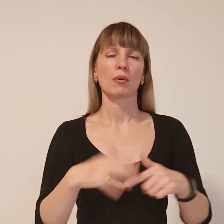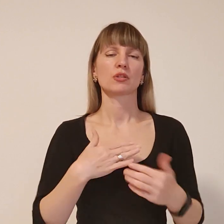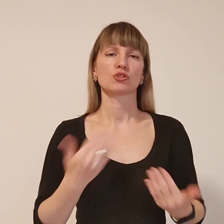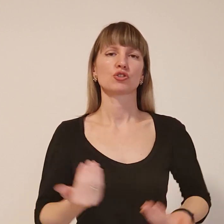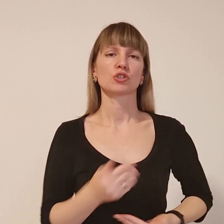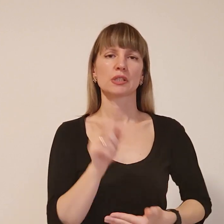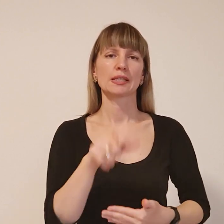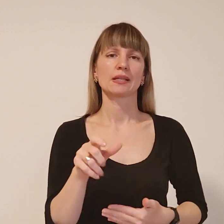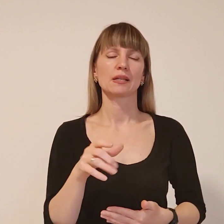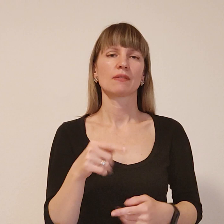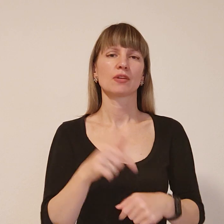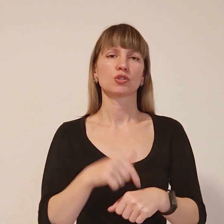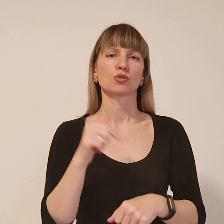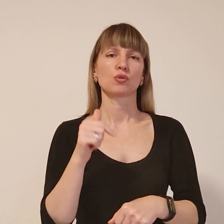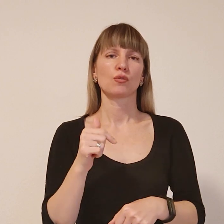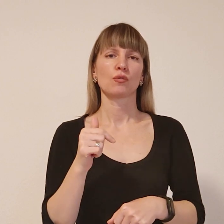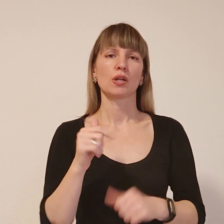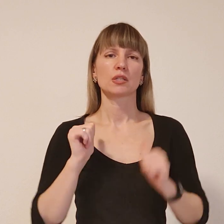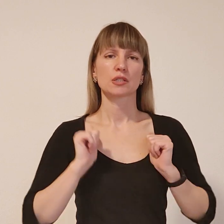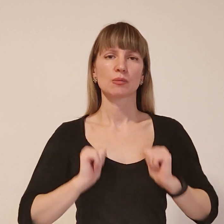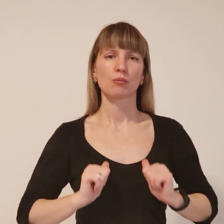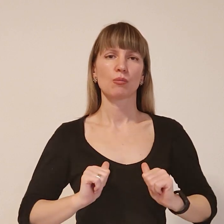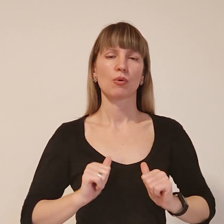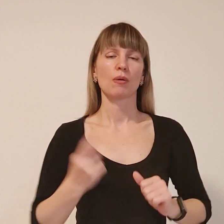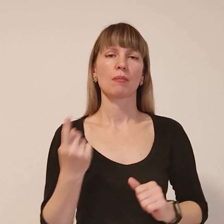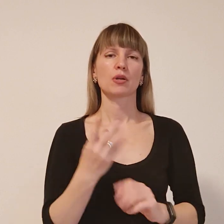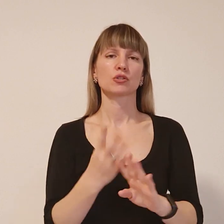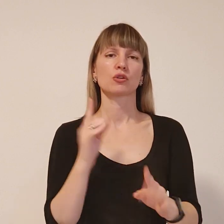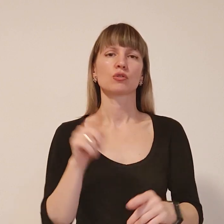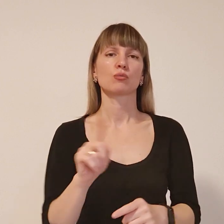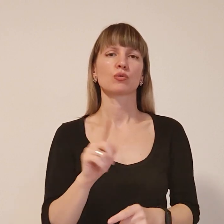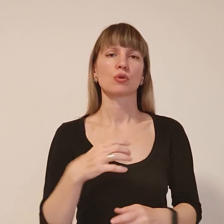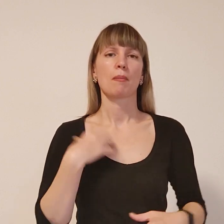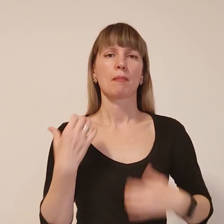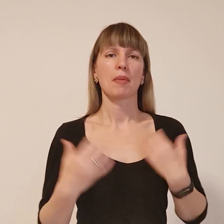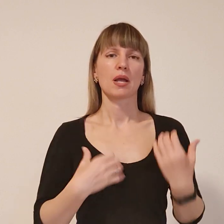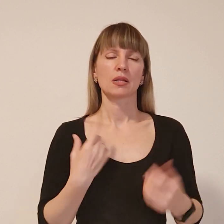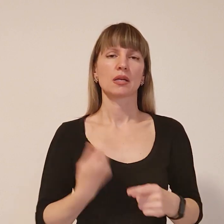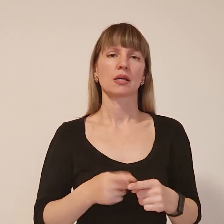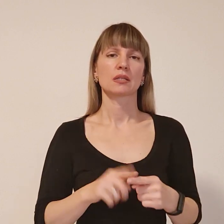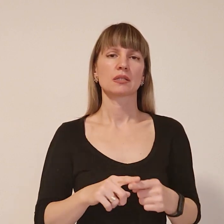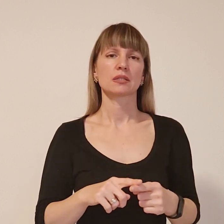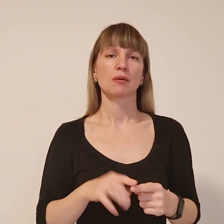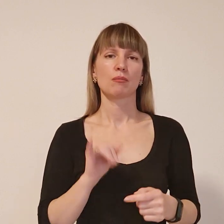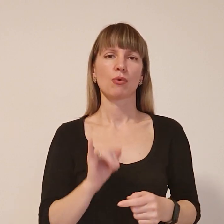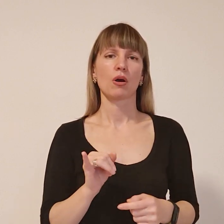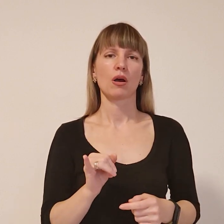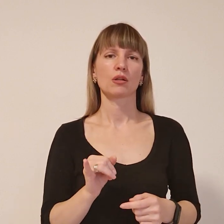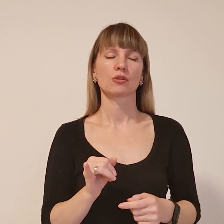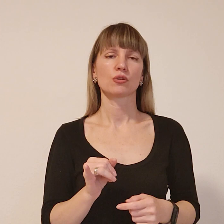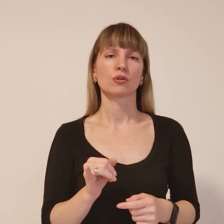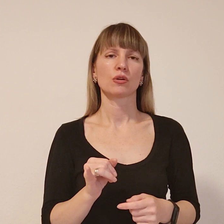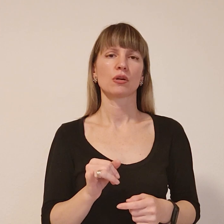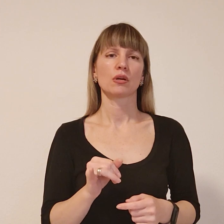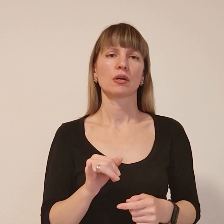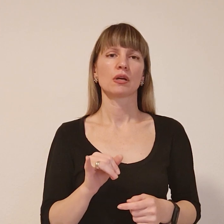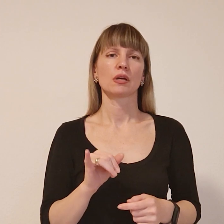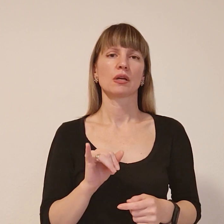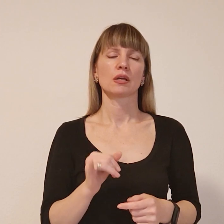відчували поки. Це першочергово, тому що паніка – це не дуже добре для тієї ситуації, яка зараз бездноє.